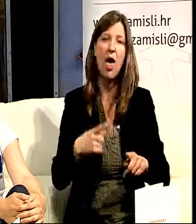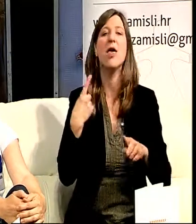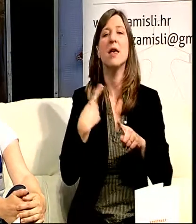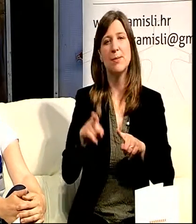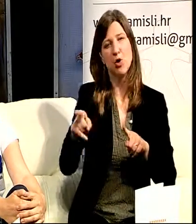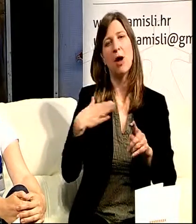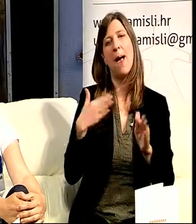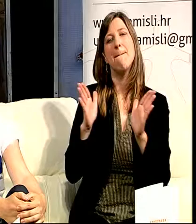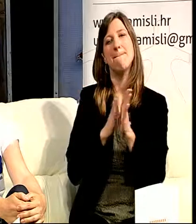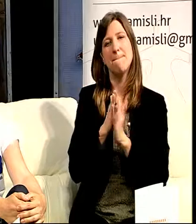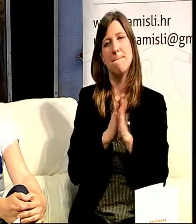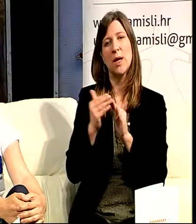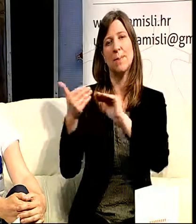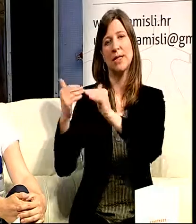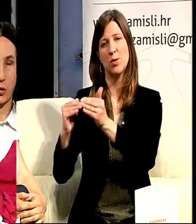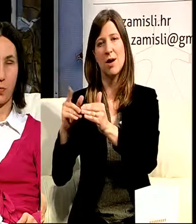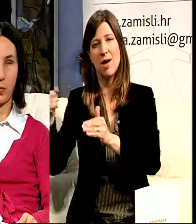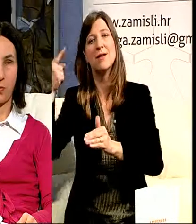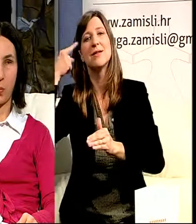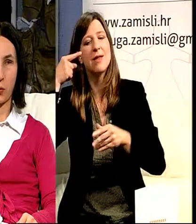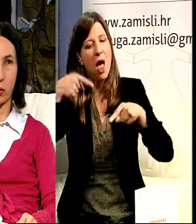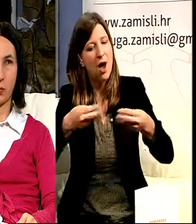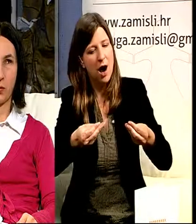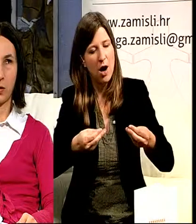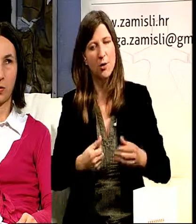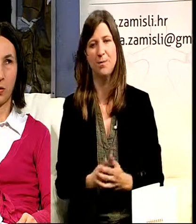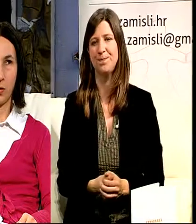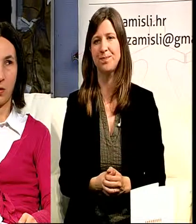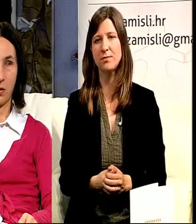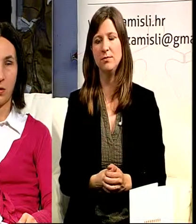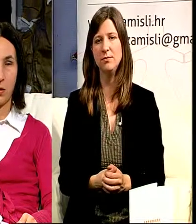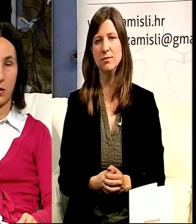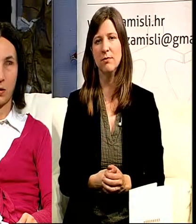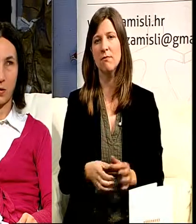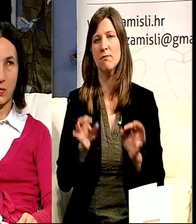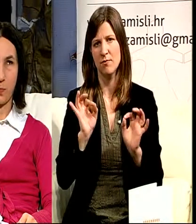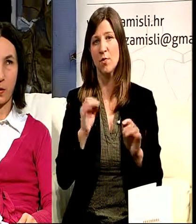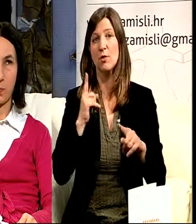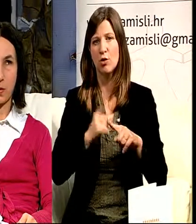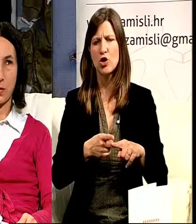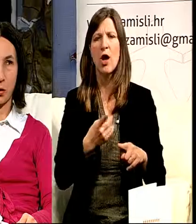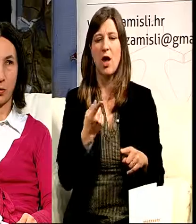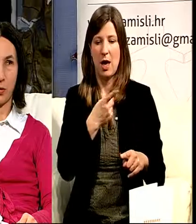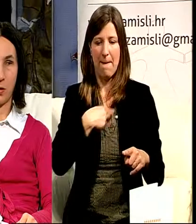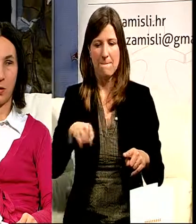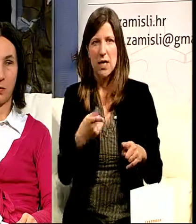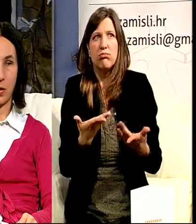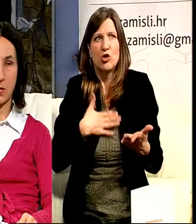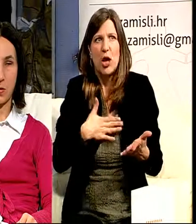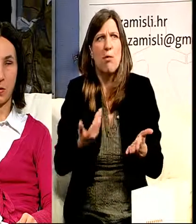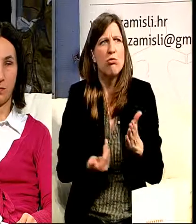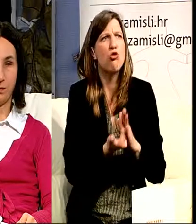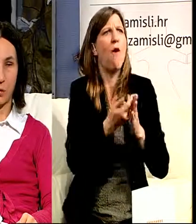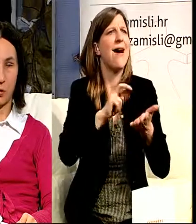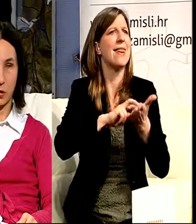S obzirom da mi više pokrivamo područje novih tehnologija i da je hrvatski pravopis išao u digitalnoj